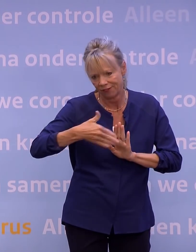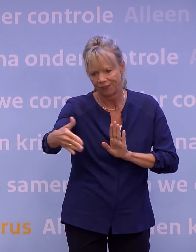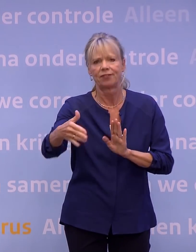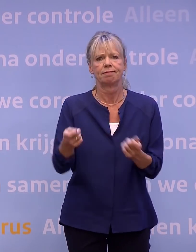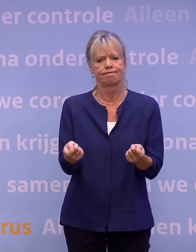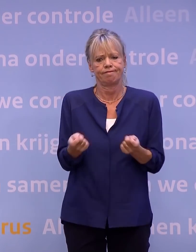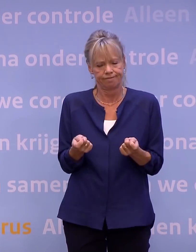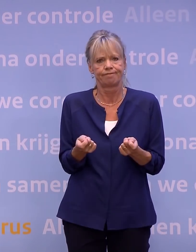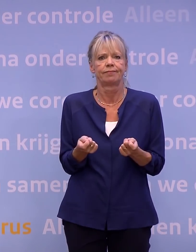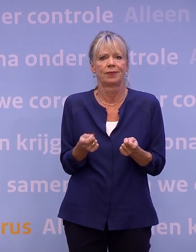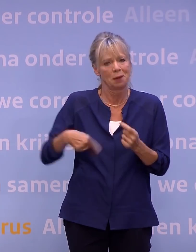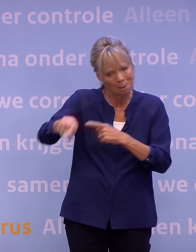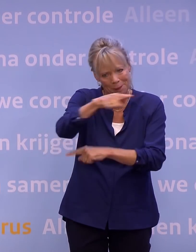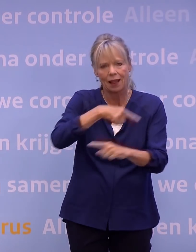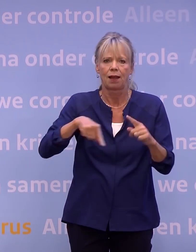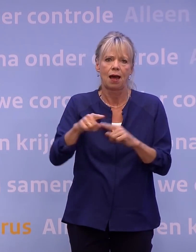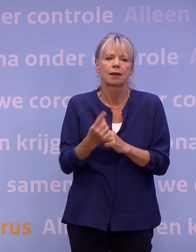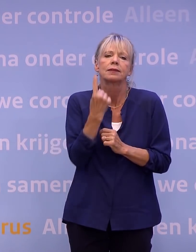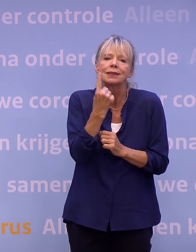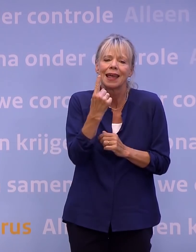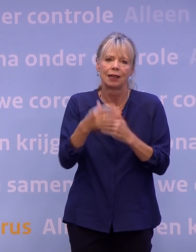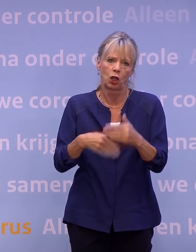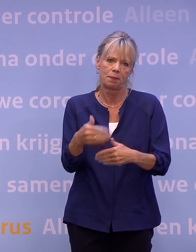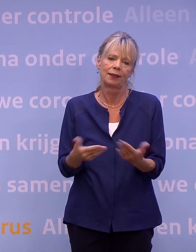Met elkaar. Dat is de enige manier.